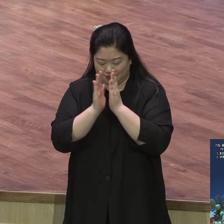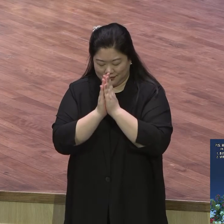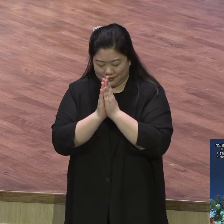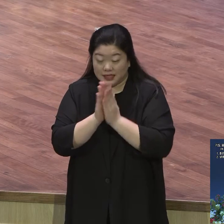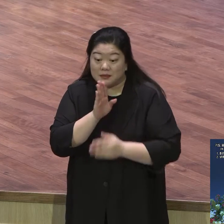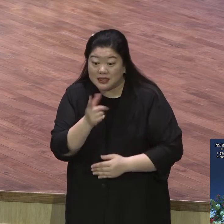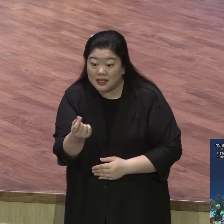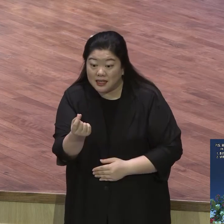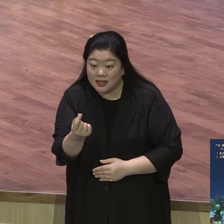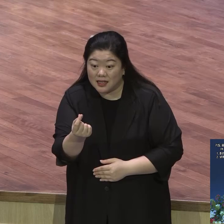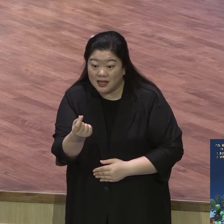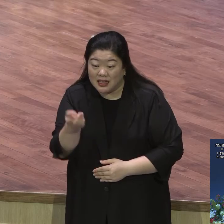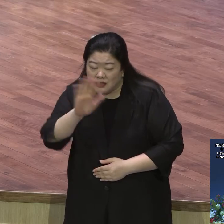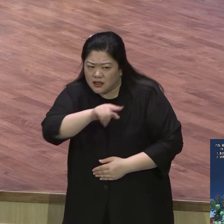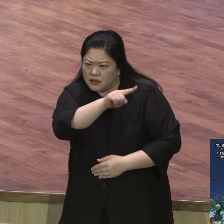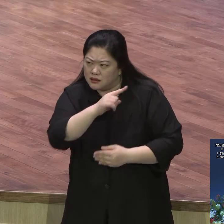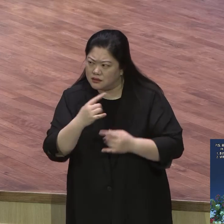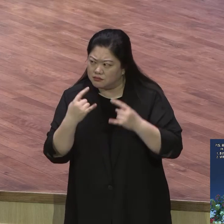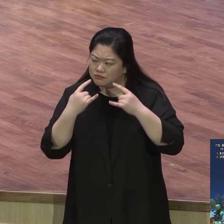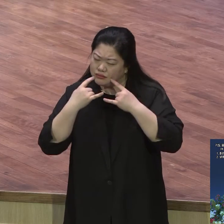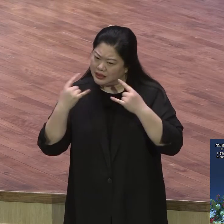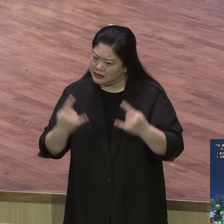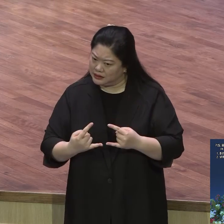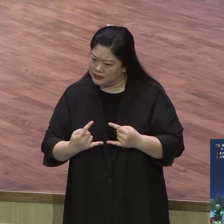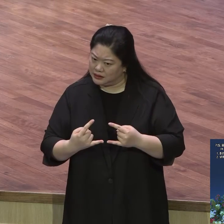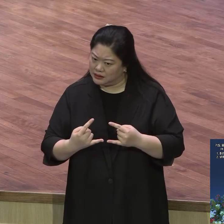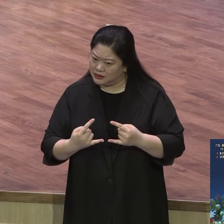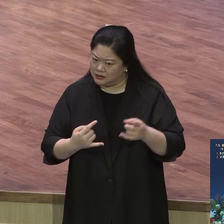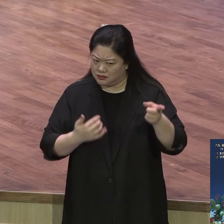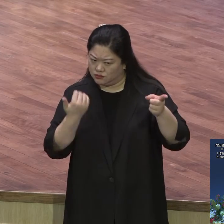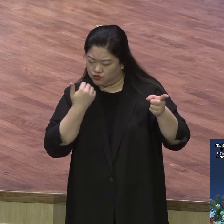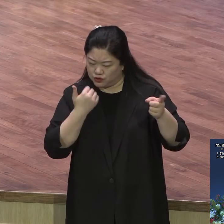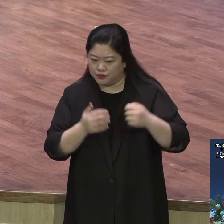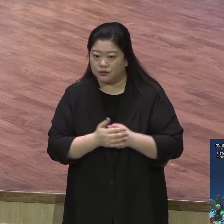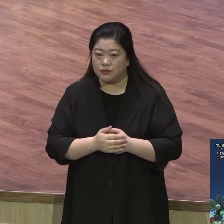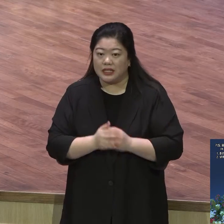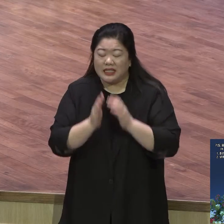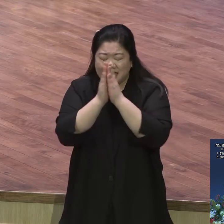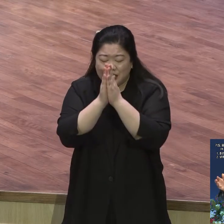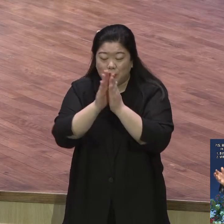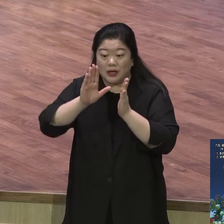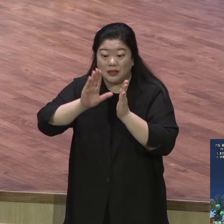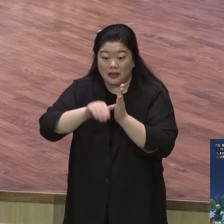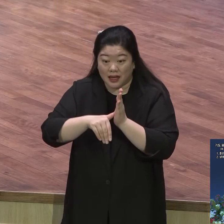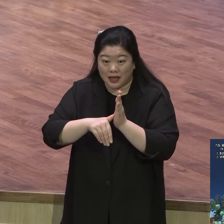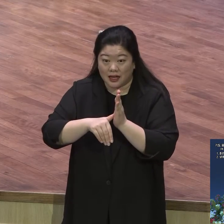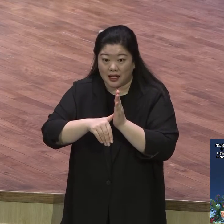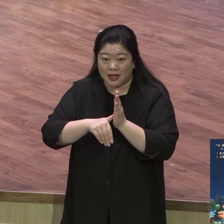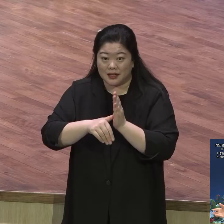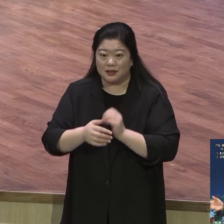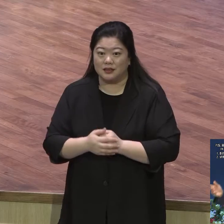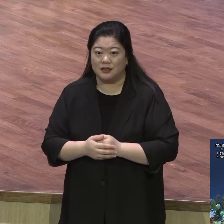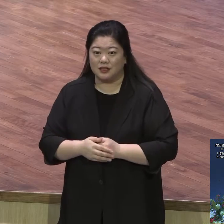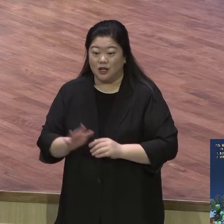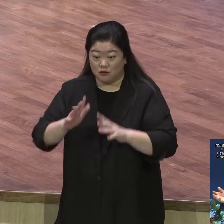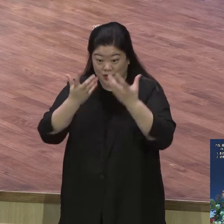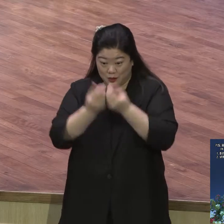오늘 사무원이 돌아가시는데 그분은요 이상하게 우리 세계 집회 하잖아요 프랑스 집회 유럽 집회 하잖아요